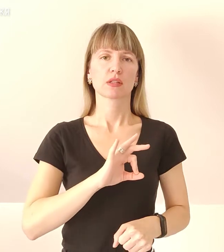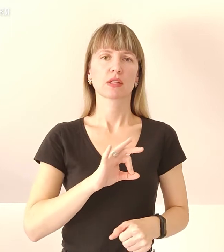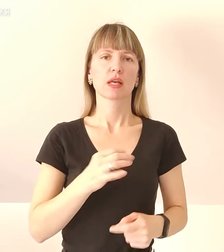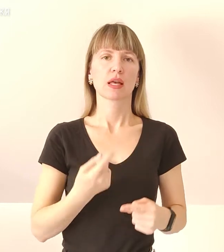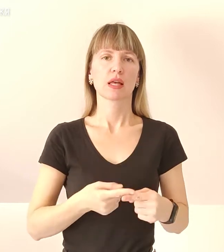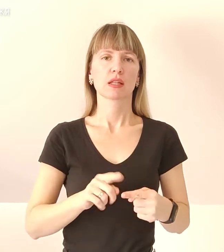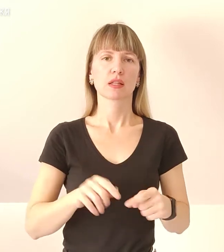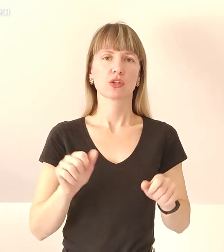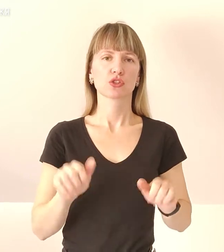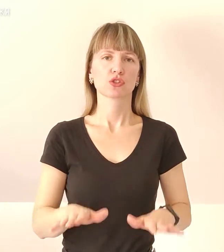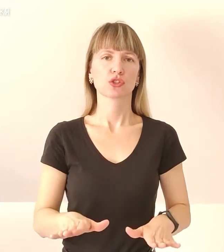рішення.